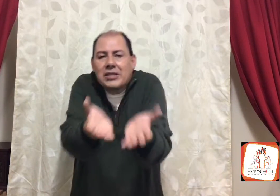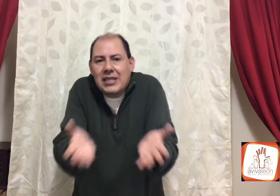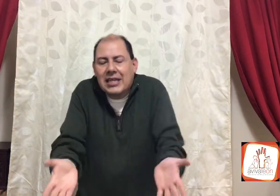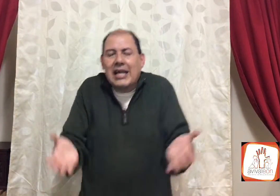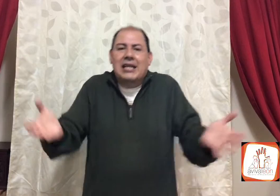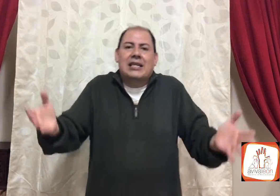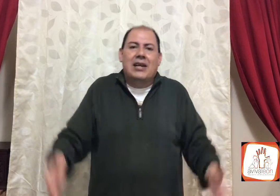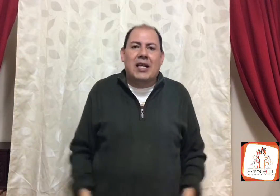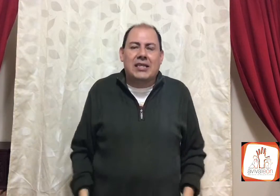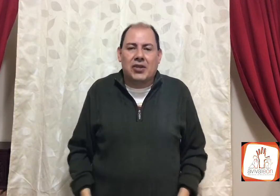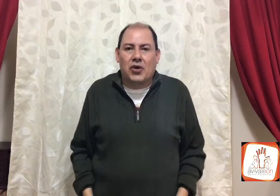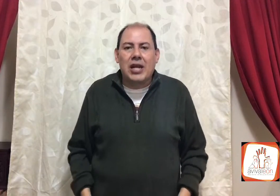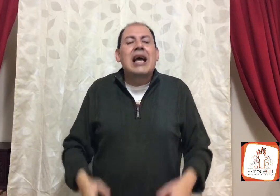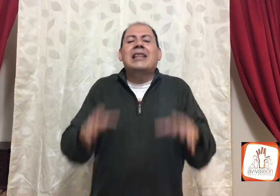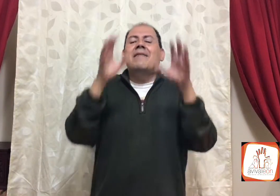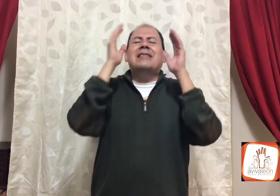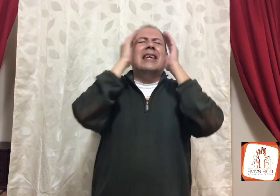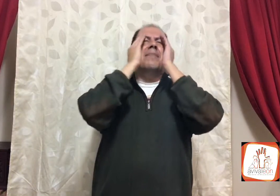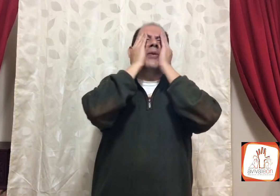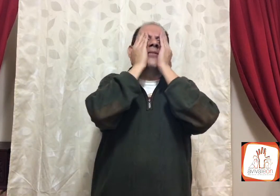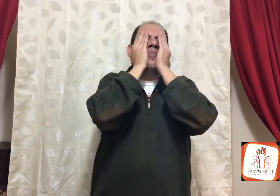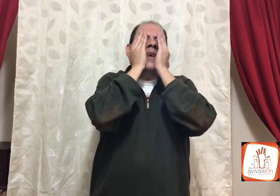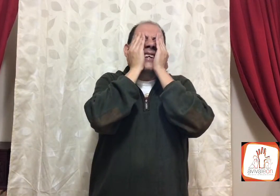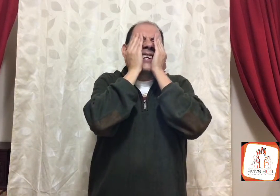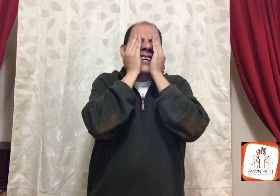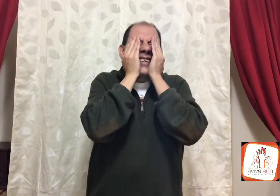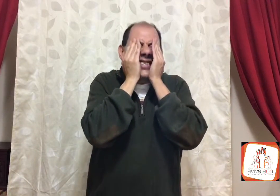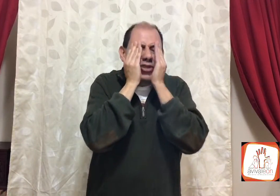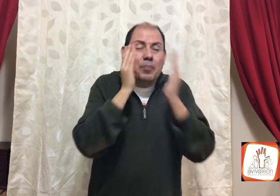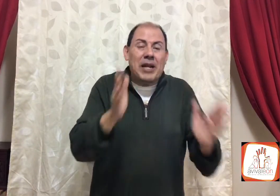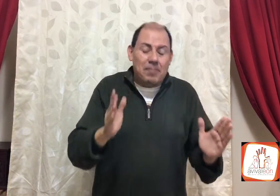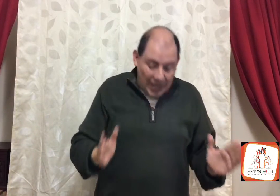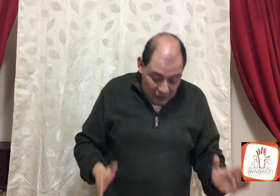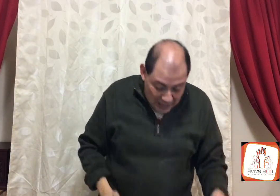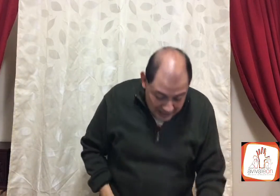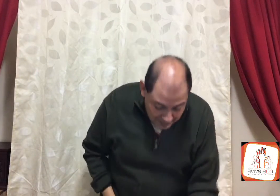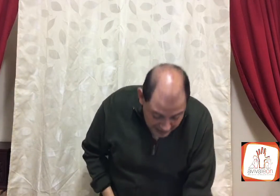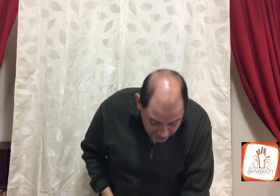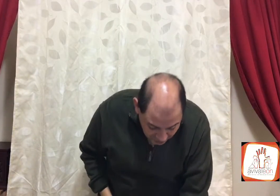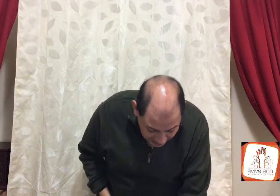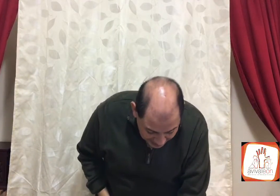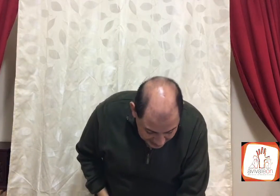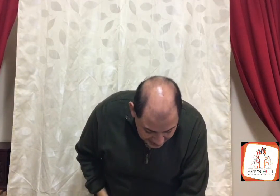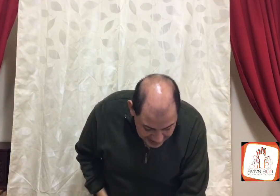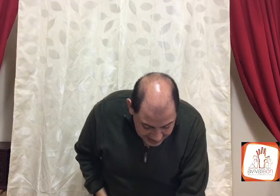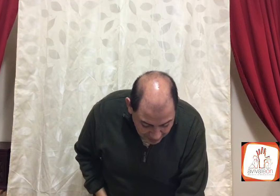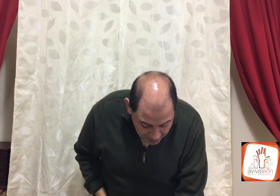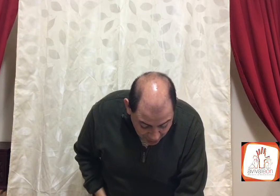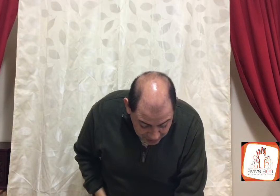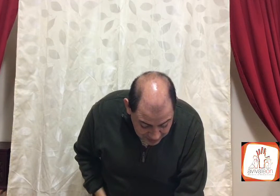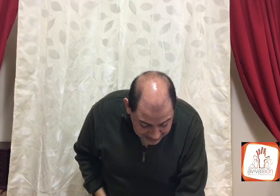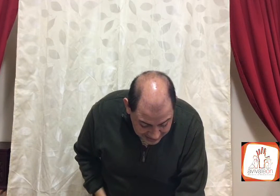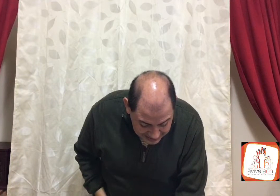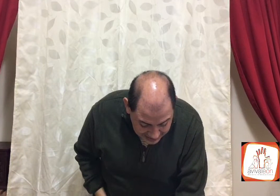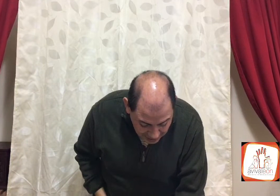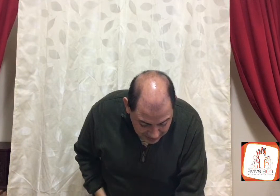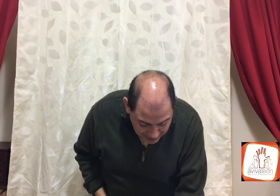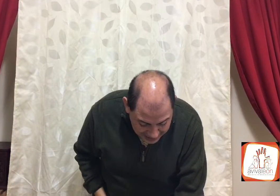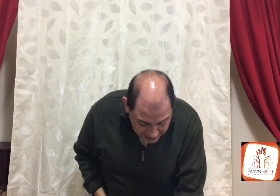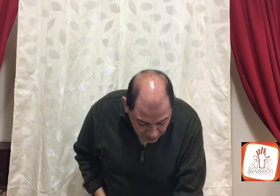es dedicar, el dinero al señor, ahí te va este ejemplo, es súper, súper impresionante, verso tres, y devolvió los mil cien ciclos de plata a su